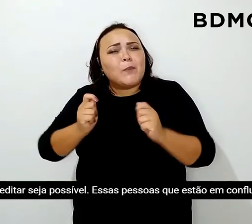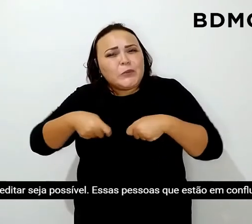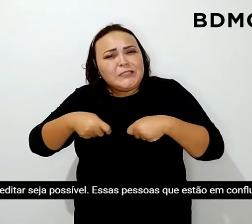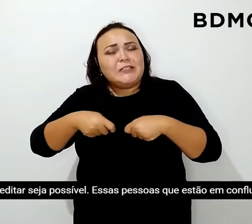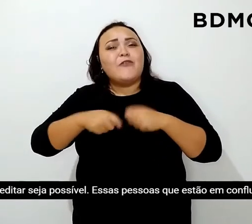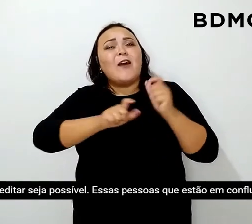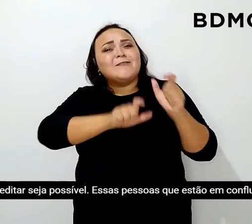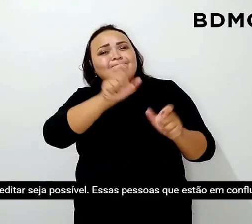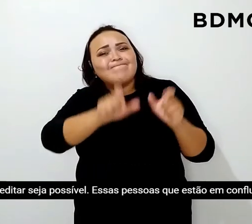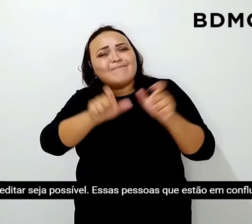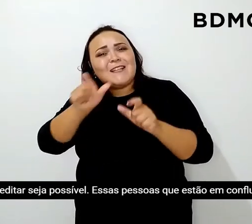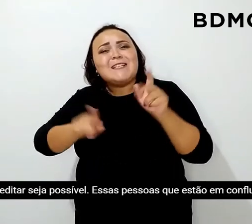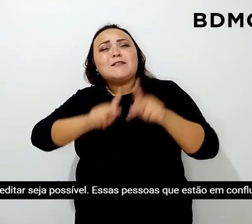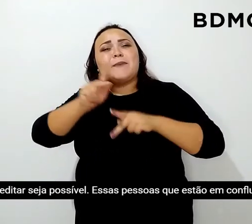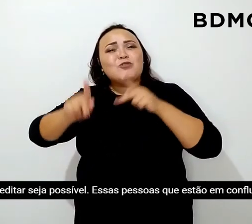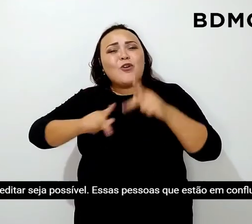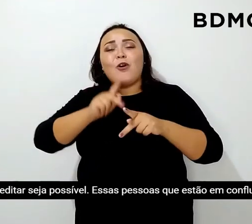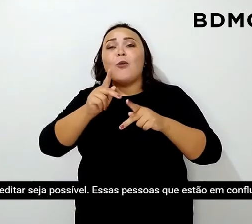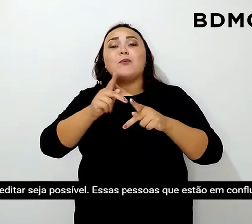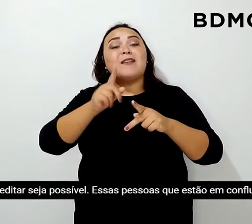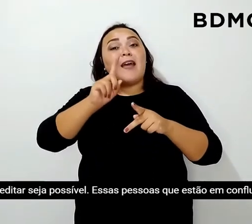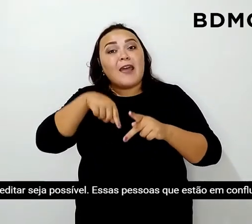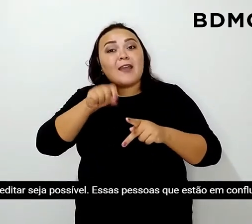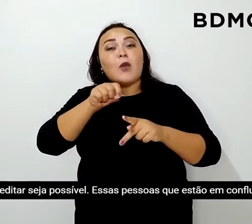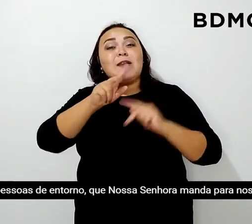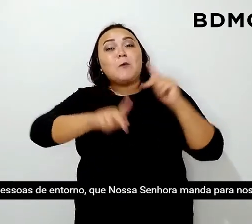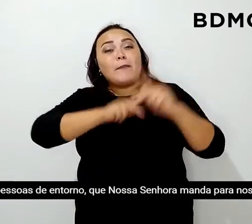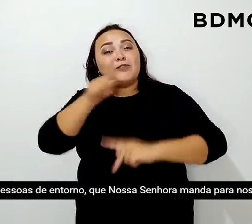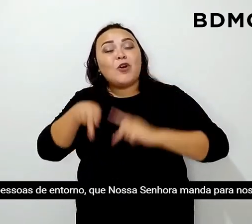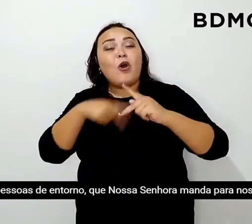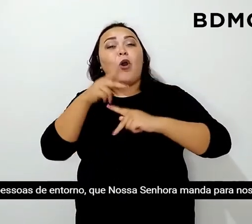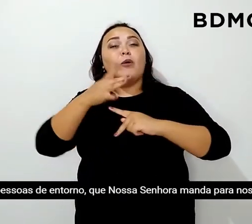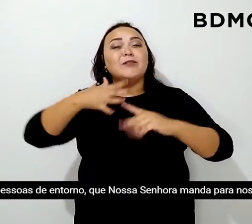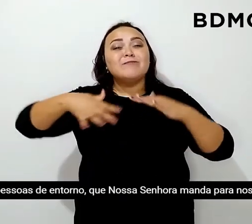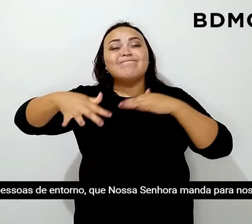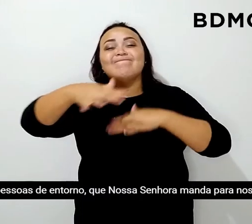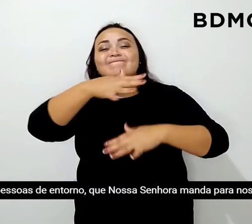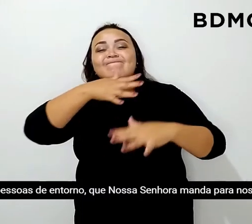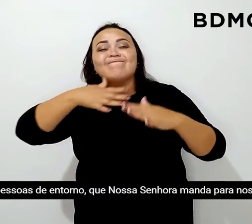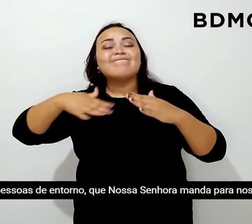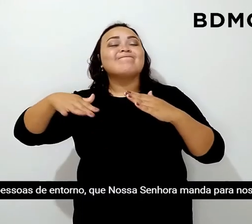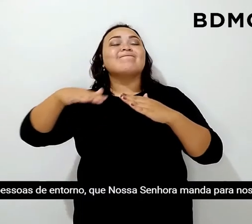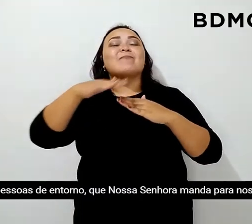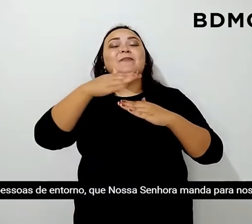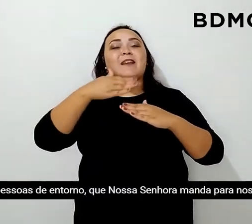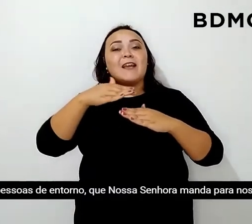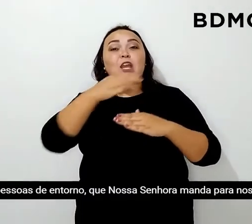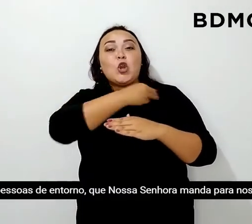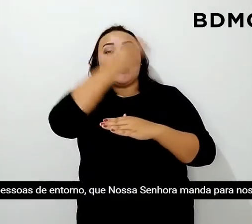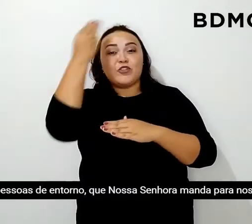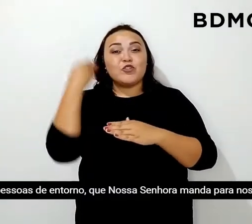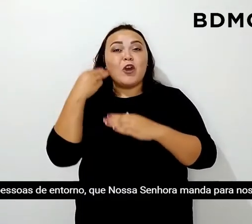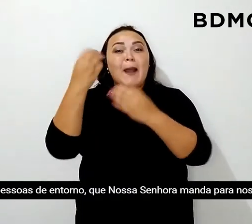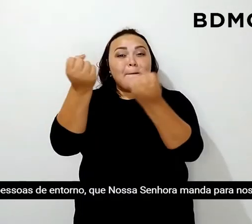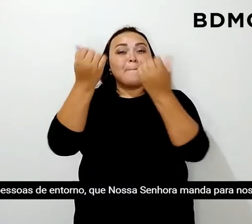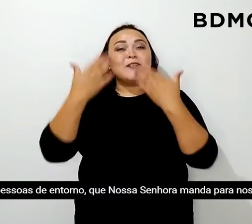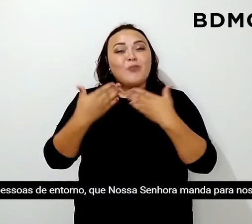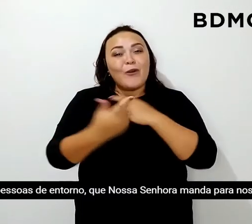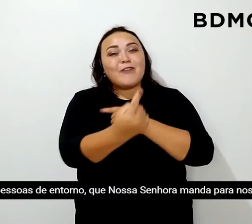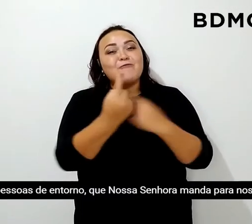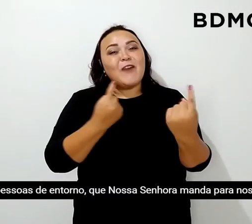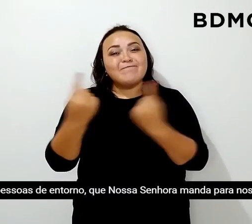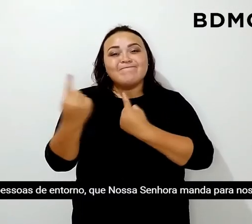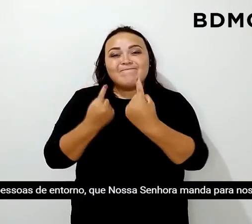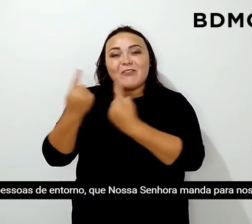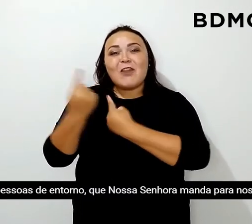possível, essas pessoas que são a confluência de pessoas de entorno que Nossa Senhora manda para